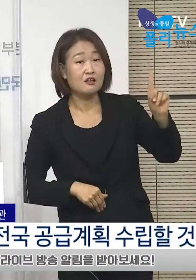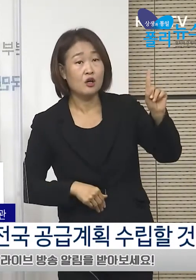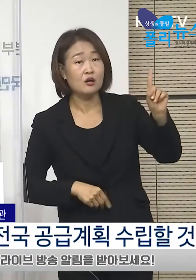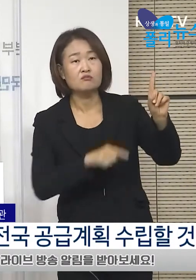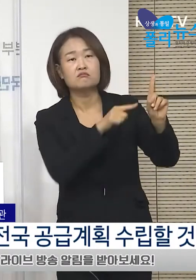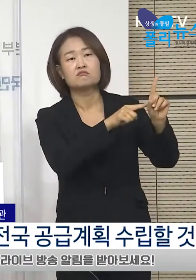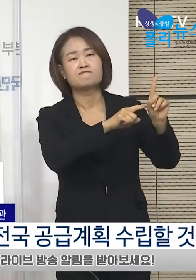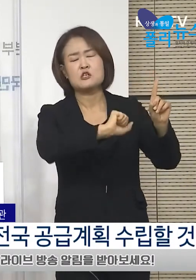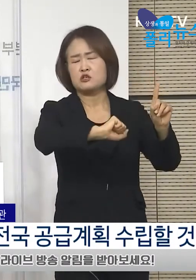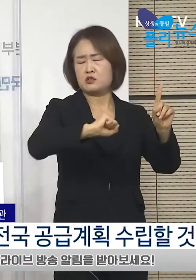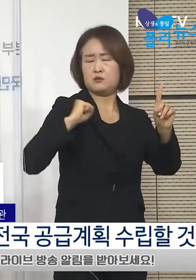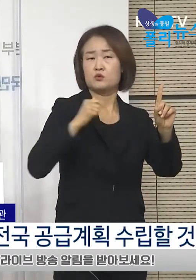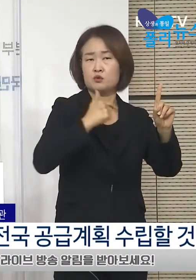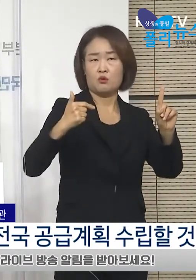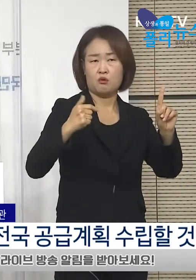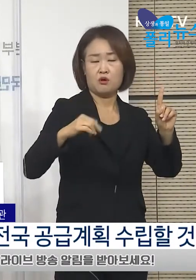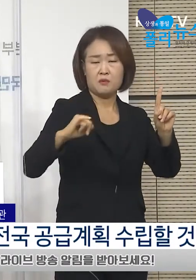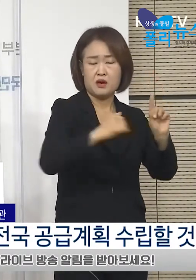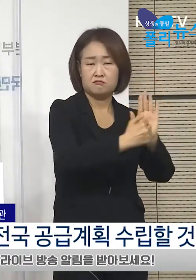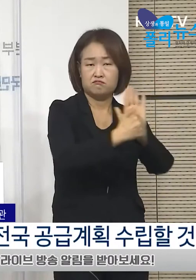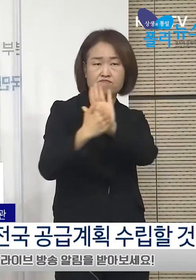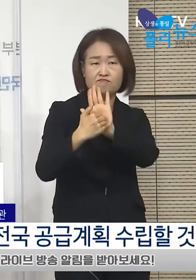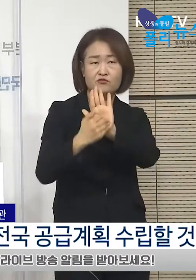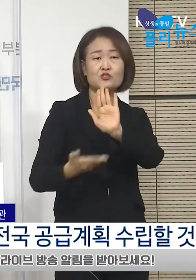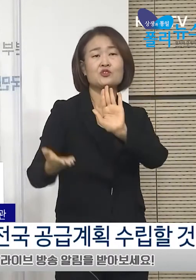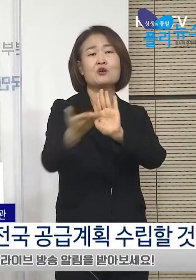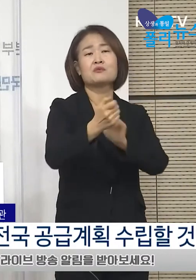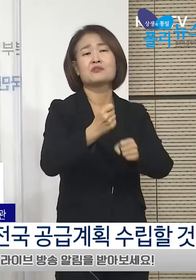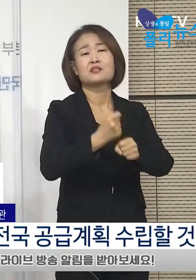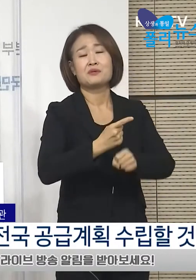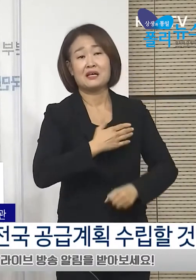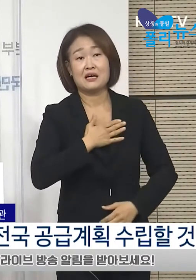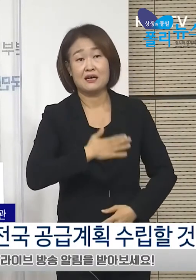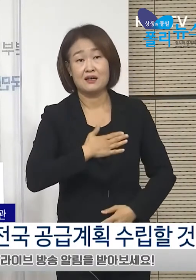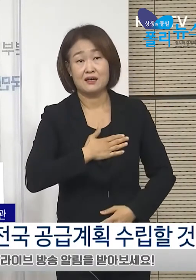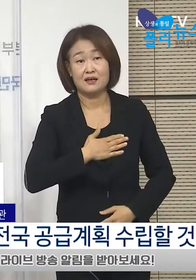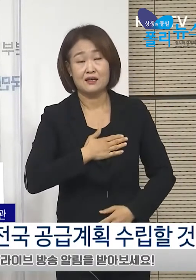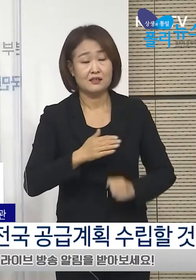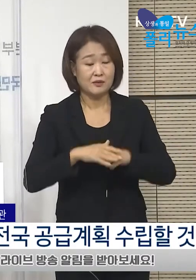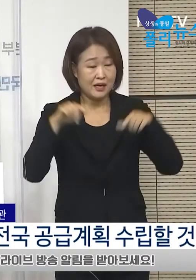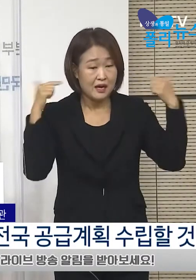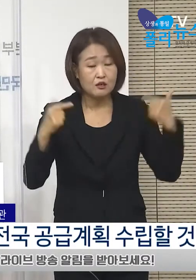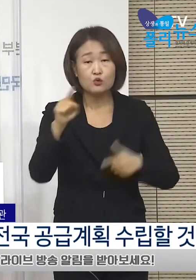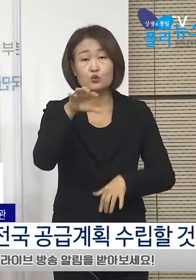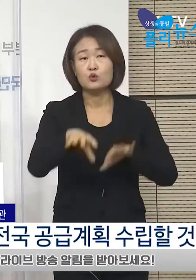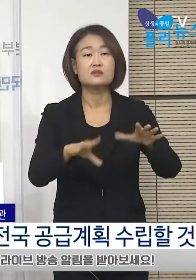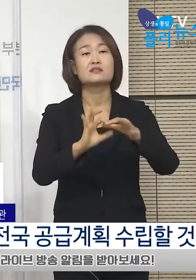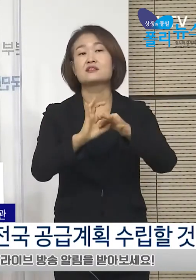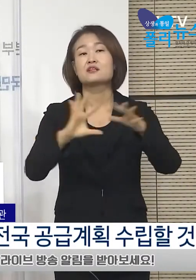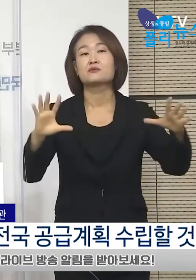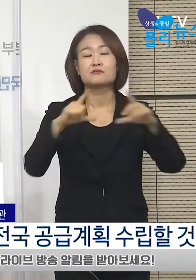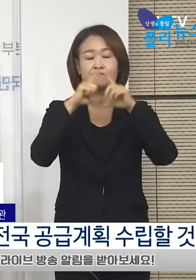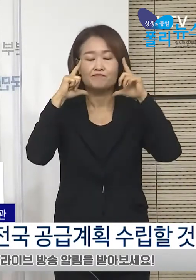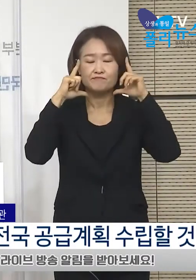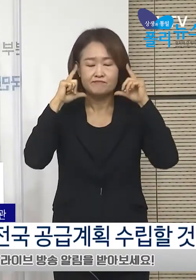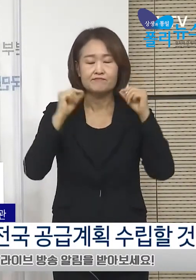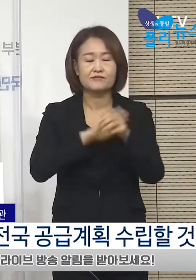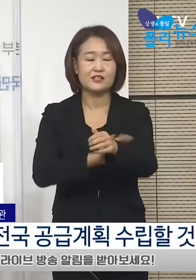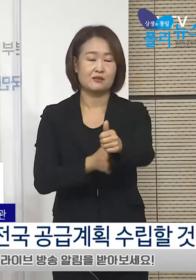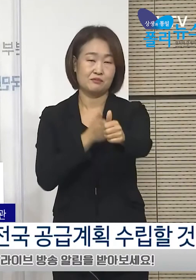통제하는 힘을 가지고 있다는 점을 잊지 마시고 언제 어디서나 착용하시기를 당부드립니다.